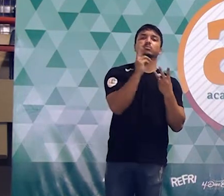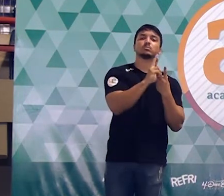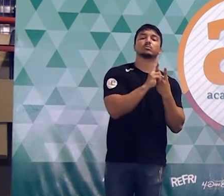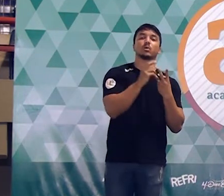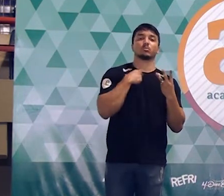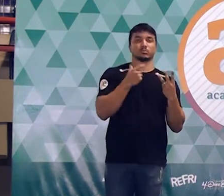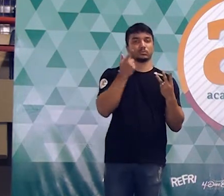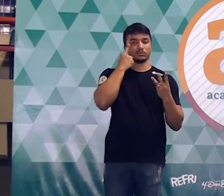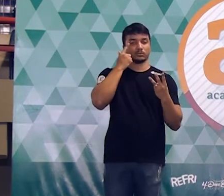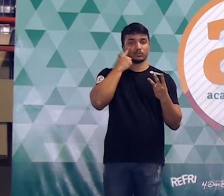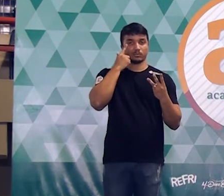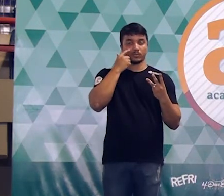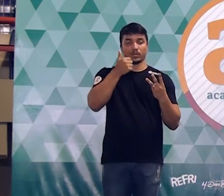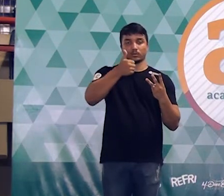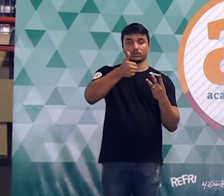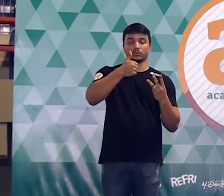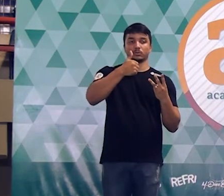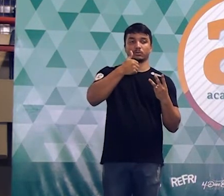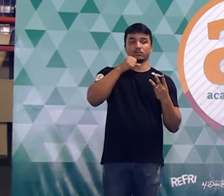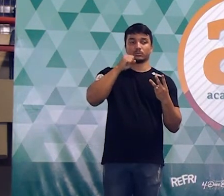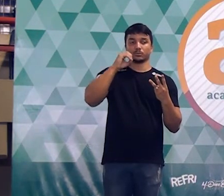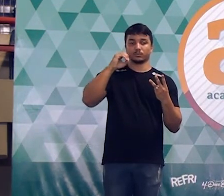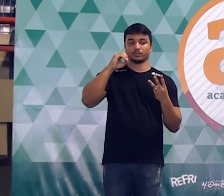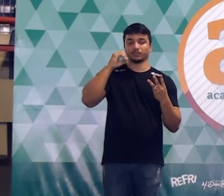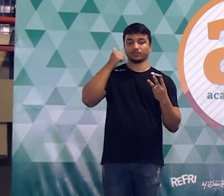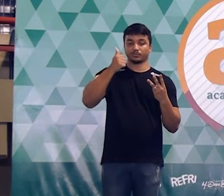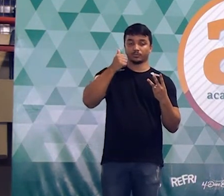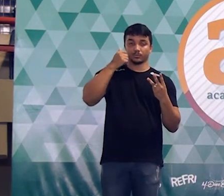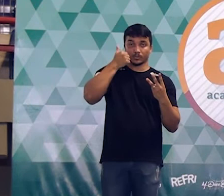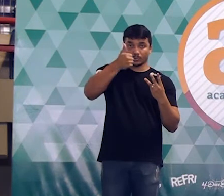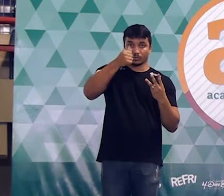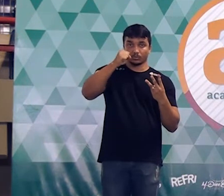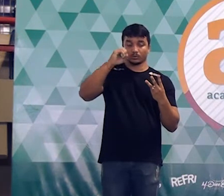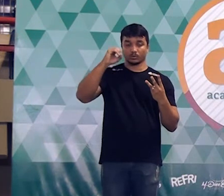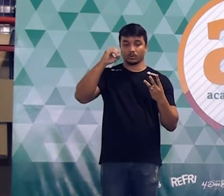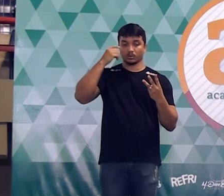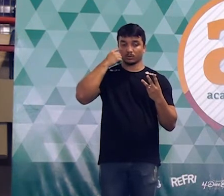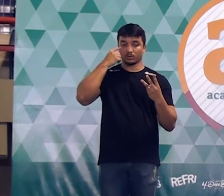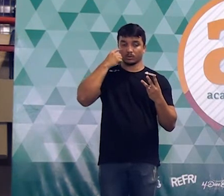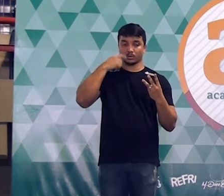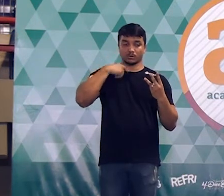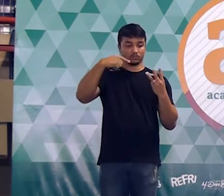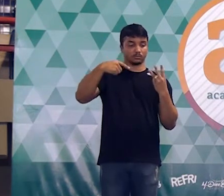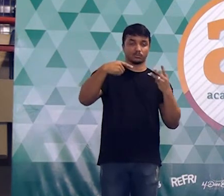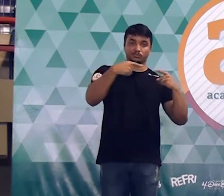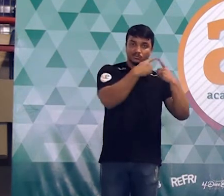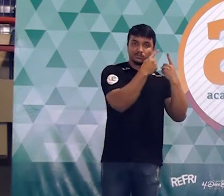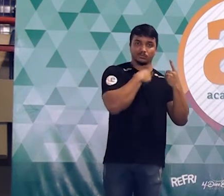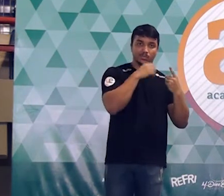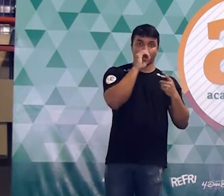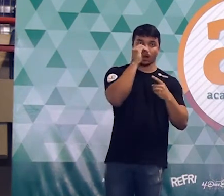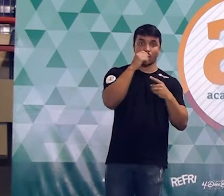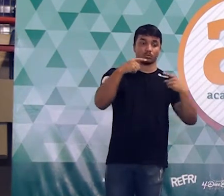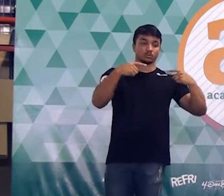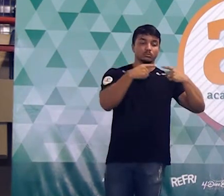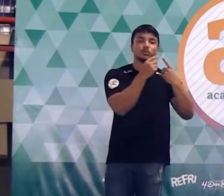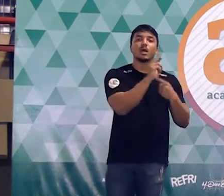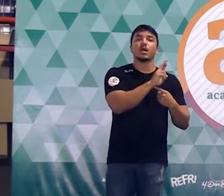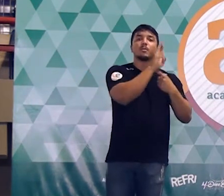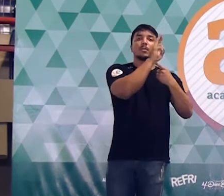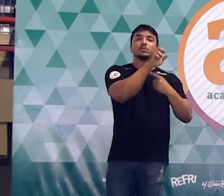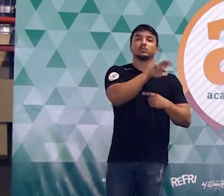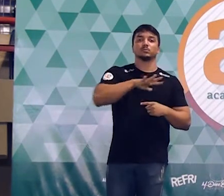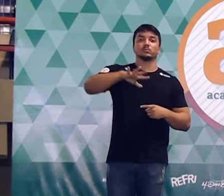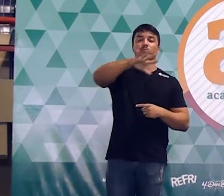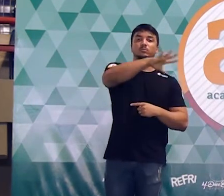Três vezes 60 é 180. Pessoal, 180 graus representa o que